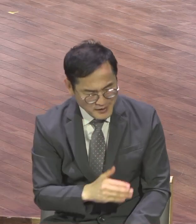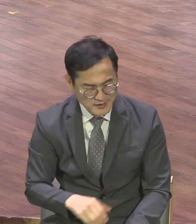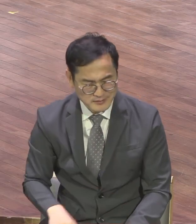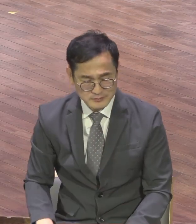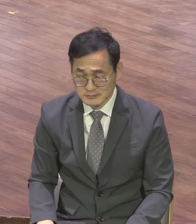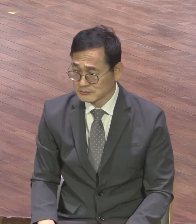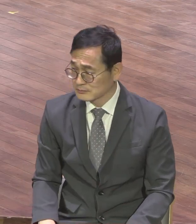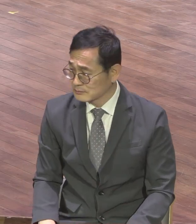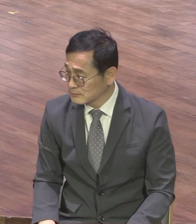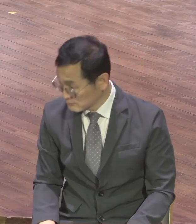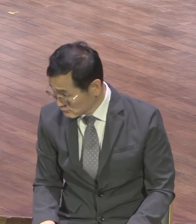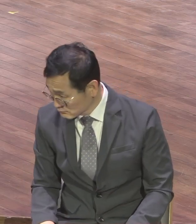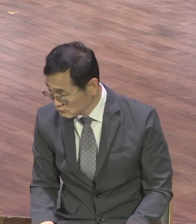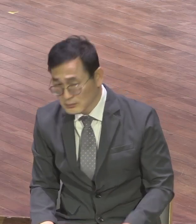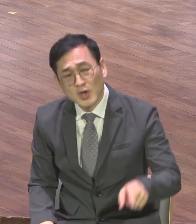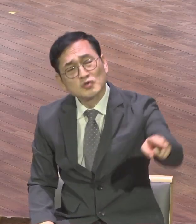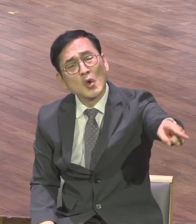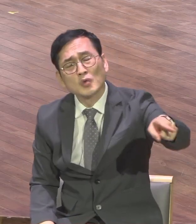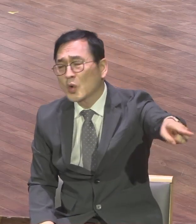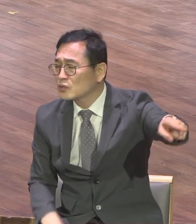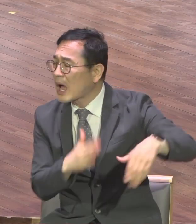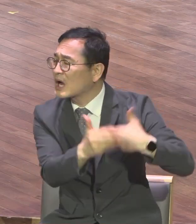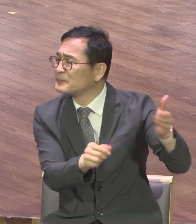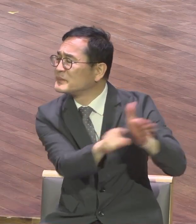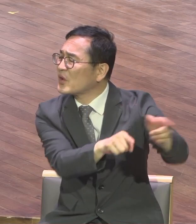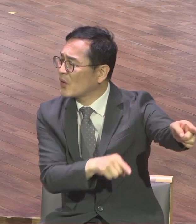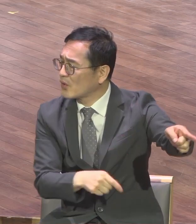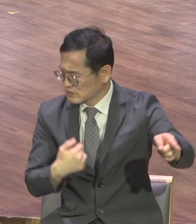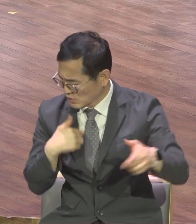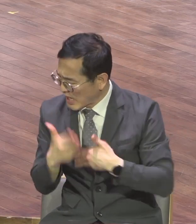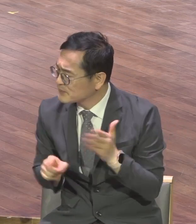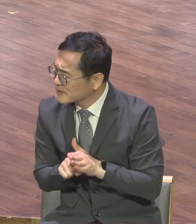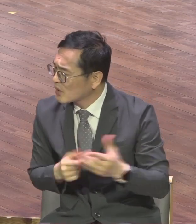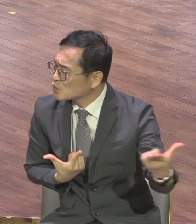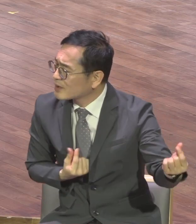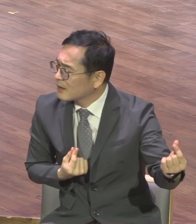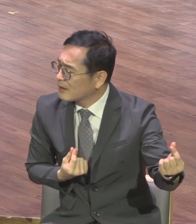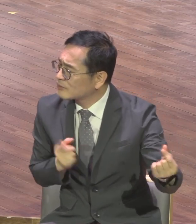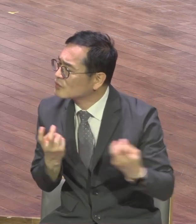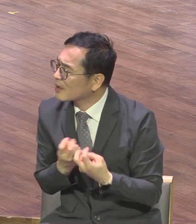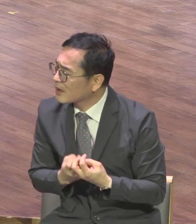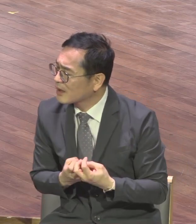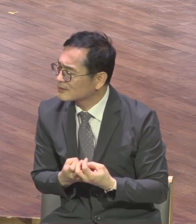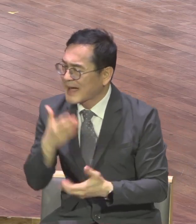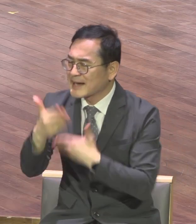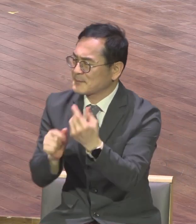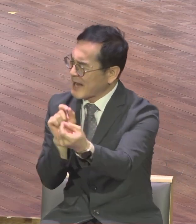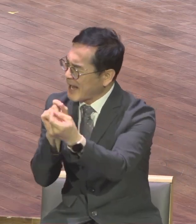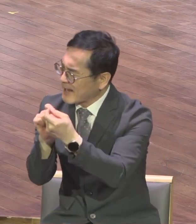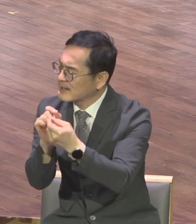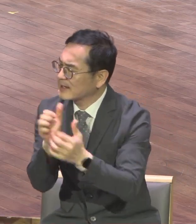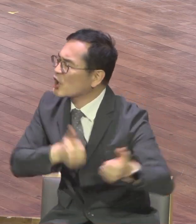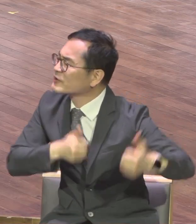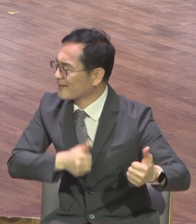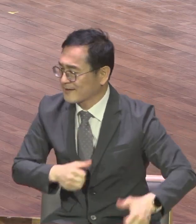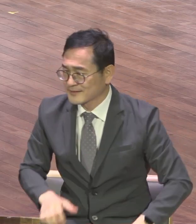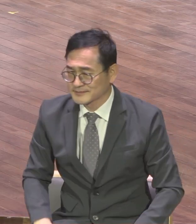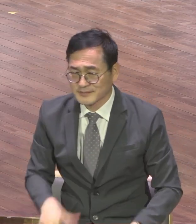하나님 믿는 분이에요 우리가 얼마나 저분들보다 하나님께 가까이 가느냐 이게 중요한 것이다 다 하나님 다 자녀들이 있는데 누구를